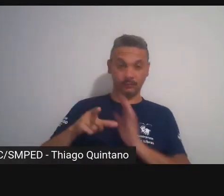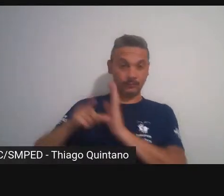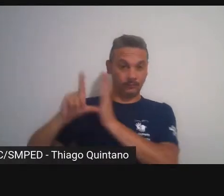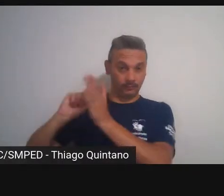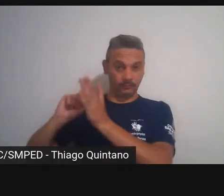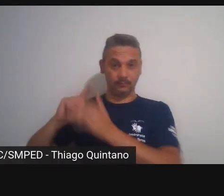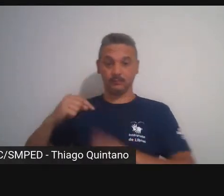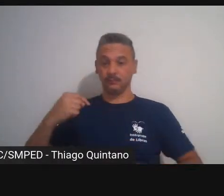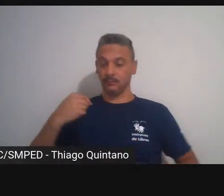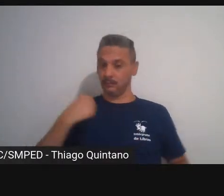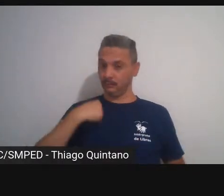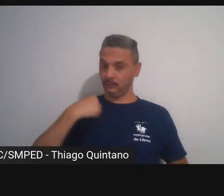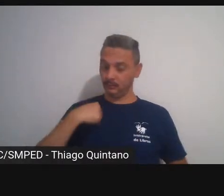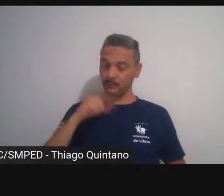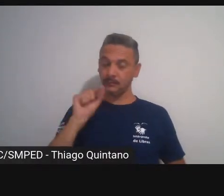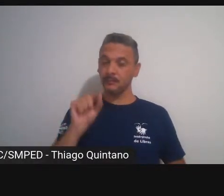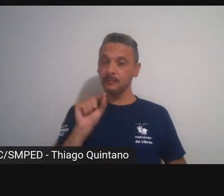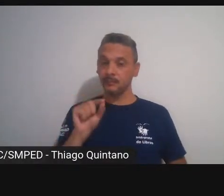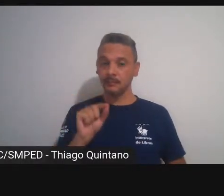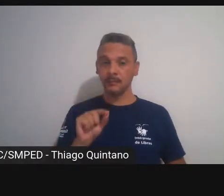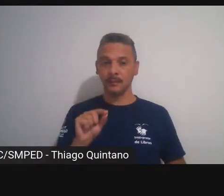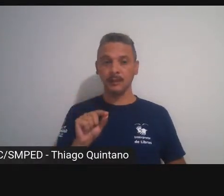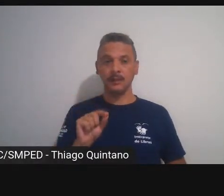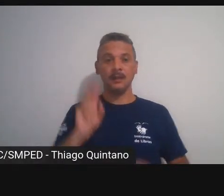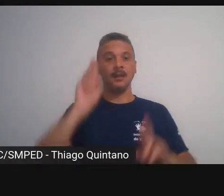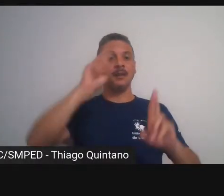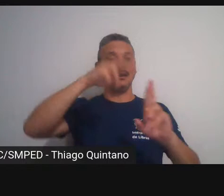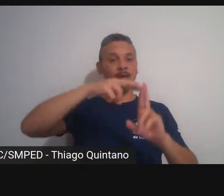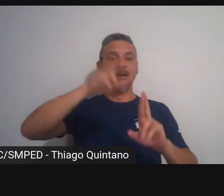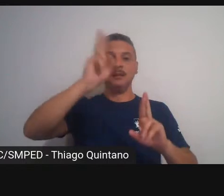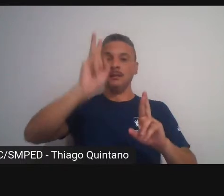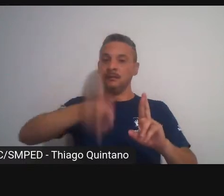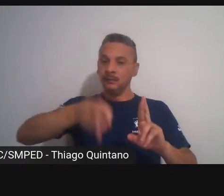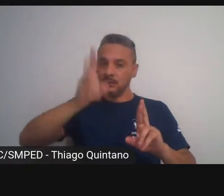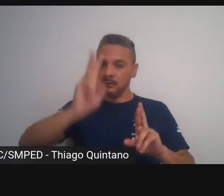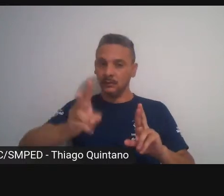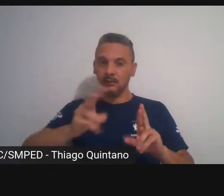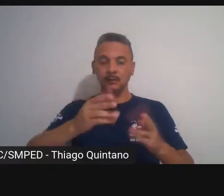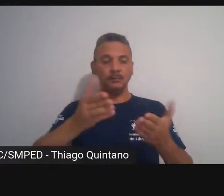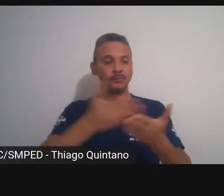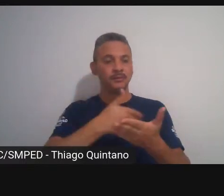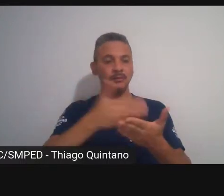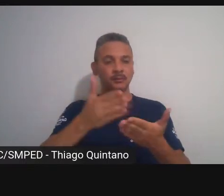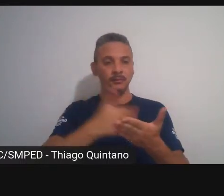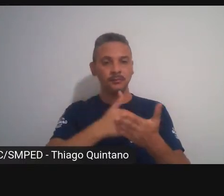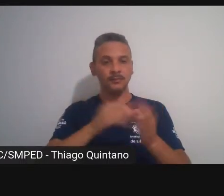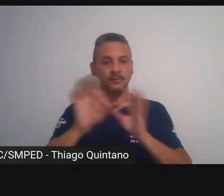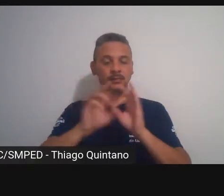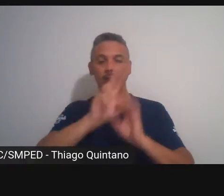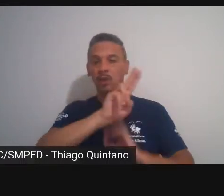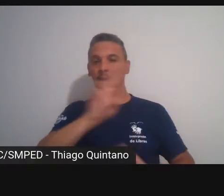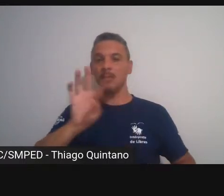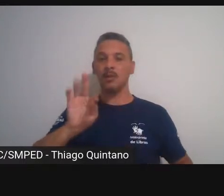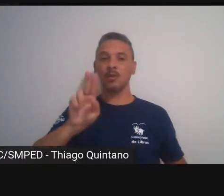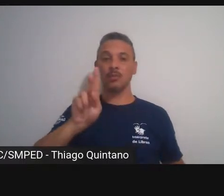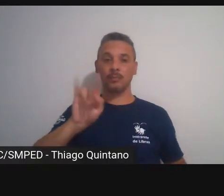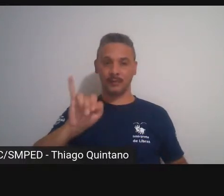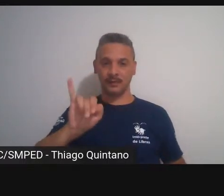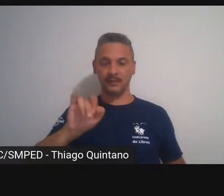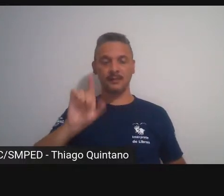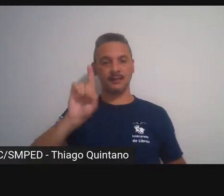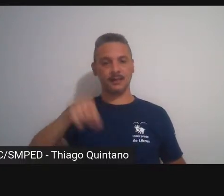já fazia referência o tempo inteiro as minhas obras tinham nomes tupis e quando eu fiz